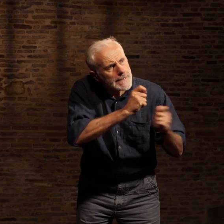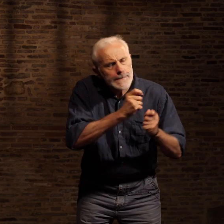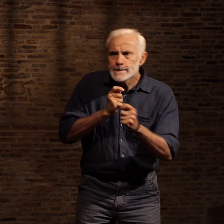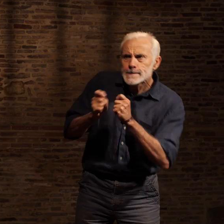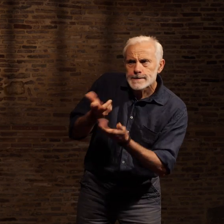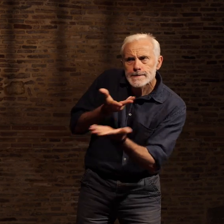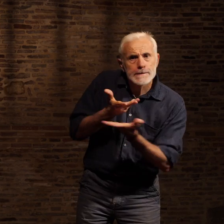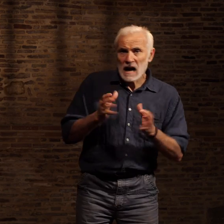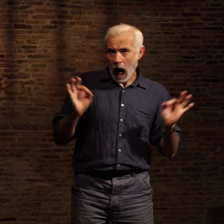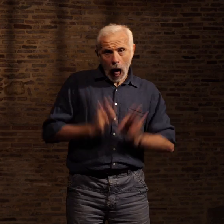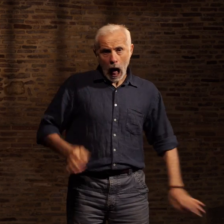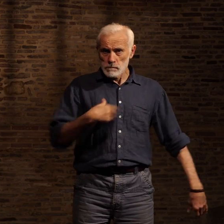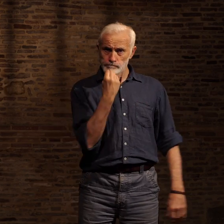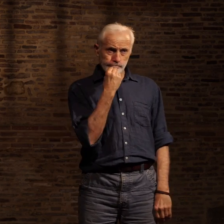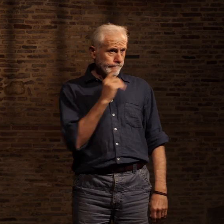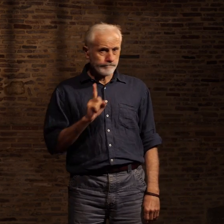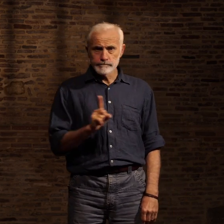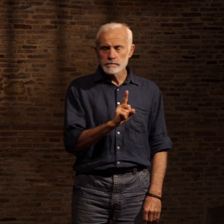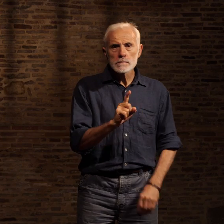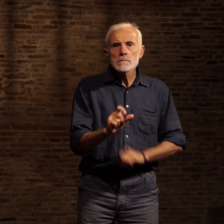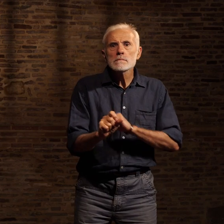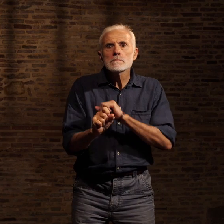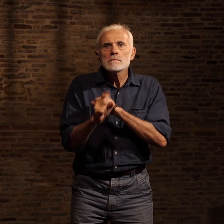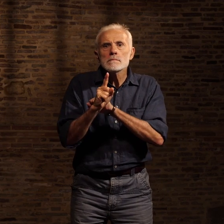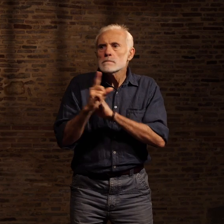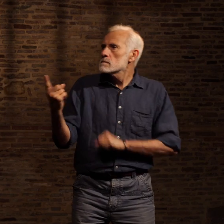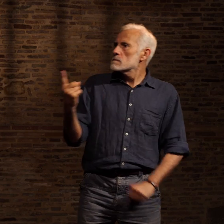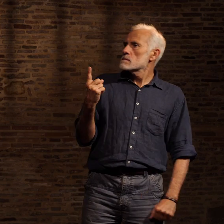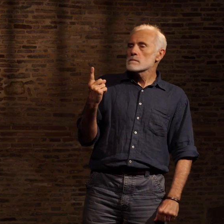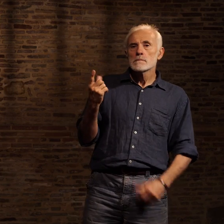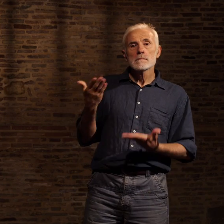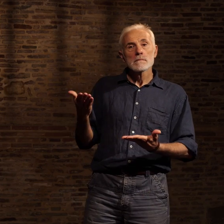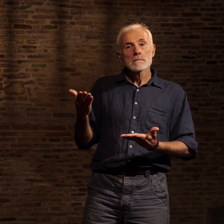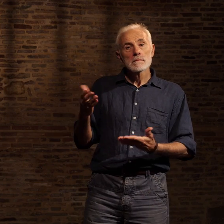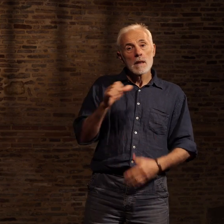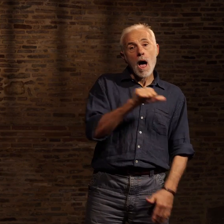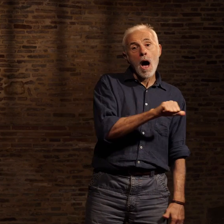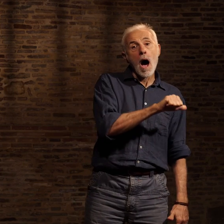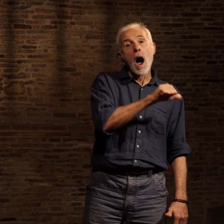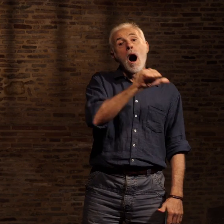Jusqu'au jour où j'ai rencontré Ali Hassoun Mouhammed. Ce jour-là, tout a commencé à se mettre en place.